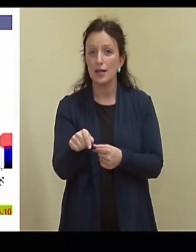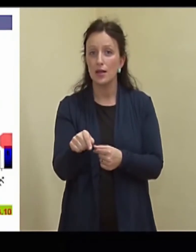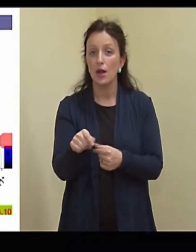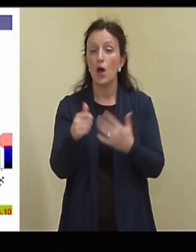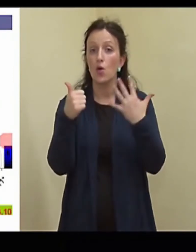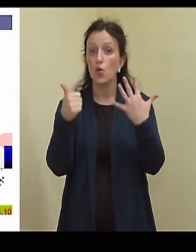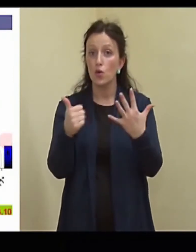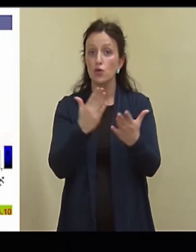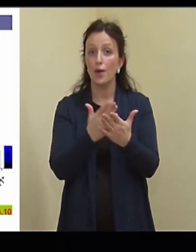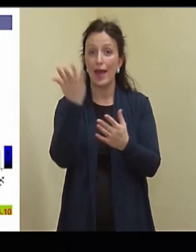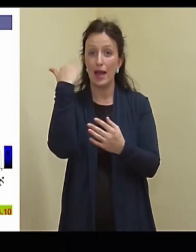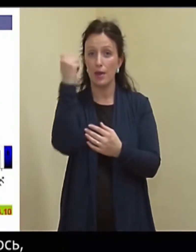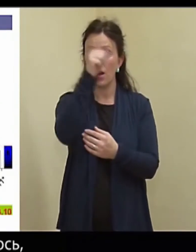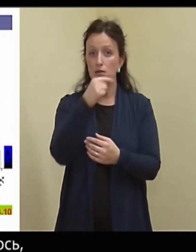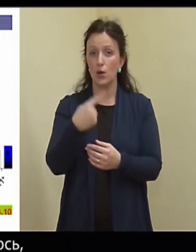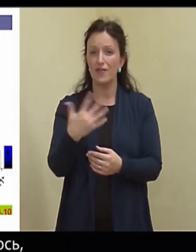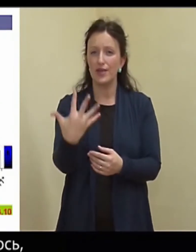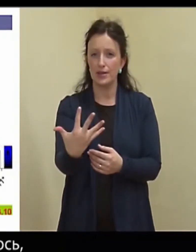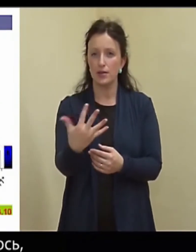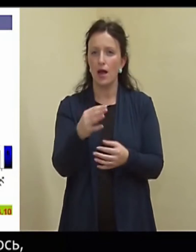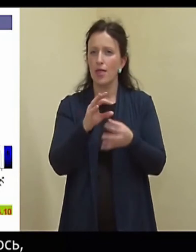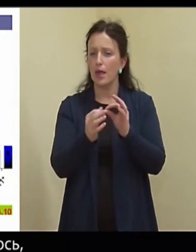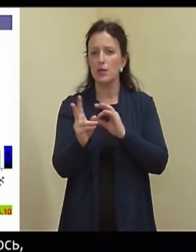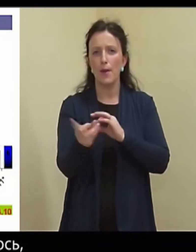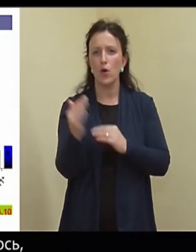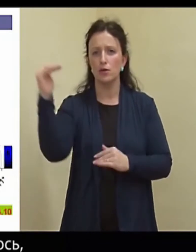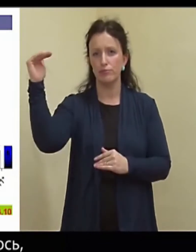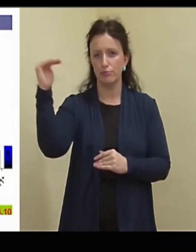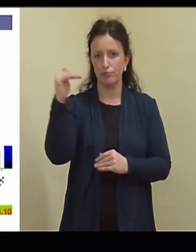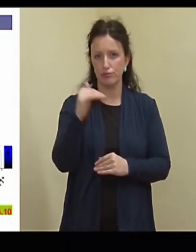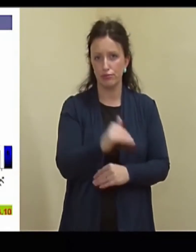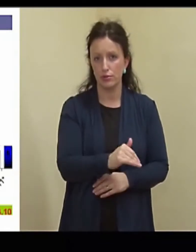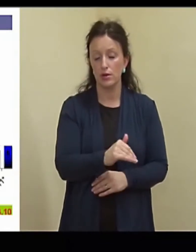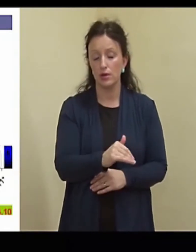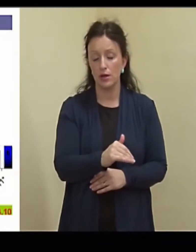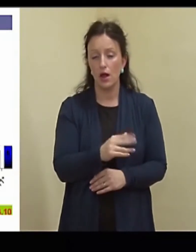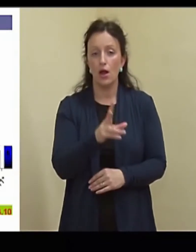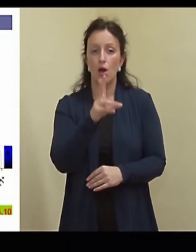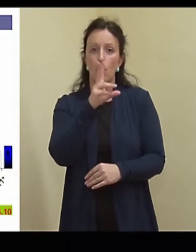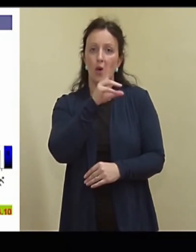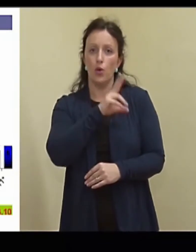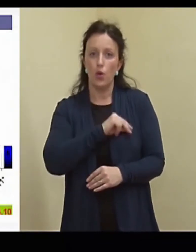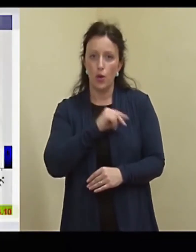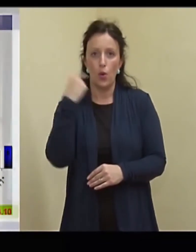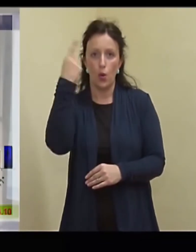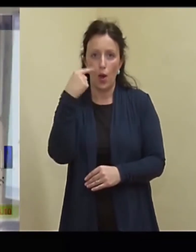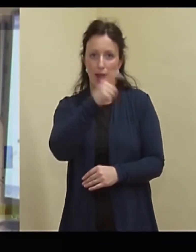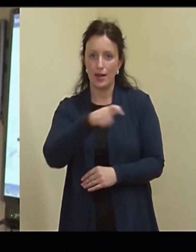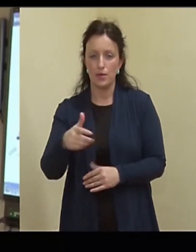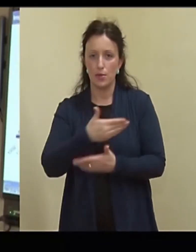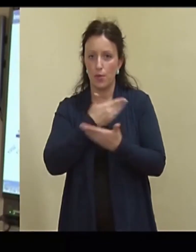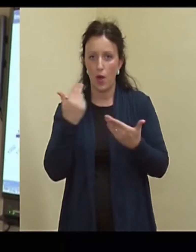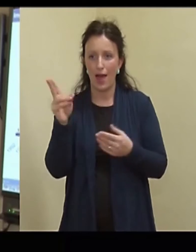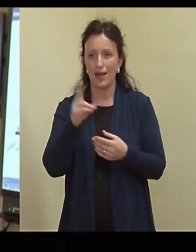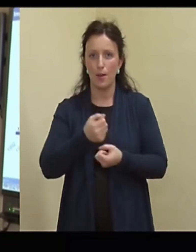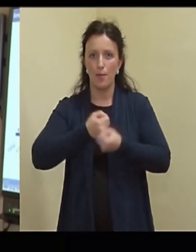kuus, eelmine aast oli viis. Täpselt samamoodi see on hästi alla läinud. Õnneks neid hullumeelseid ei ole enam, kes neid teevad.